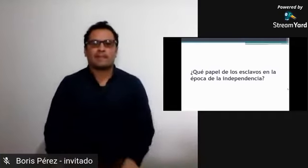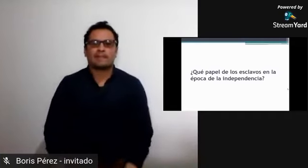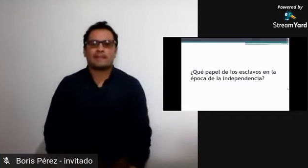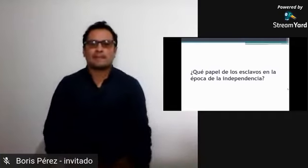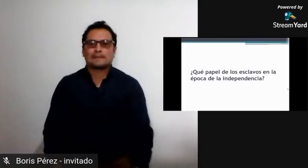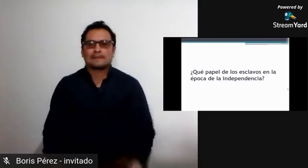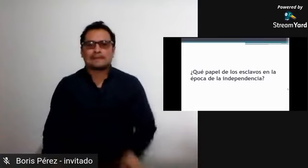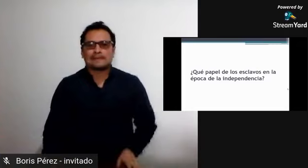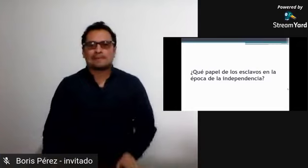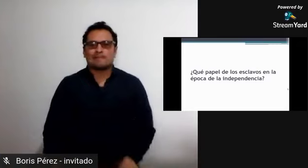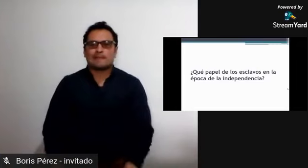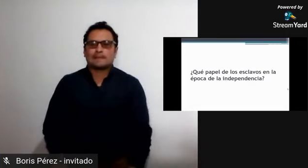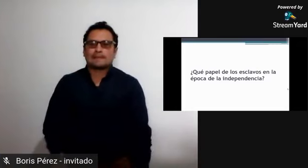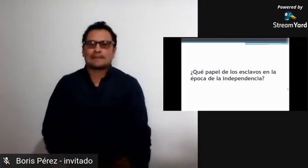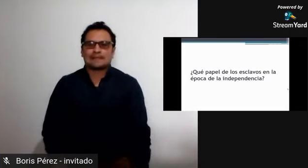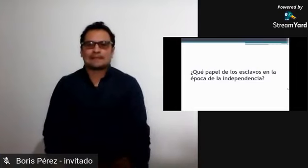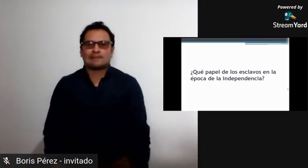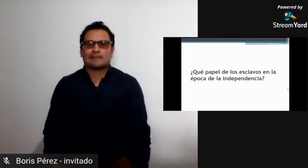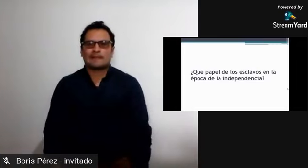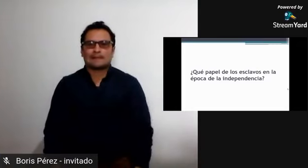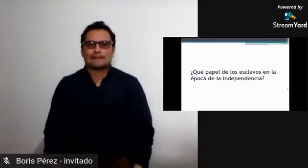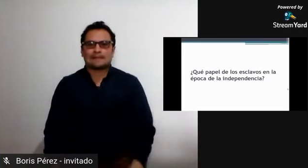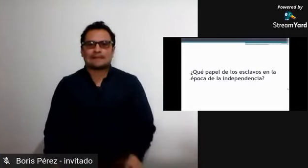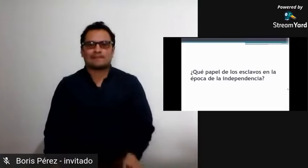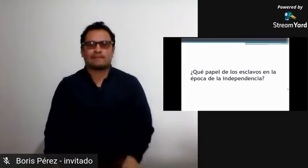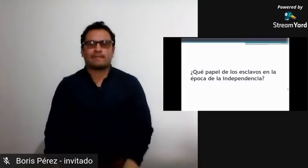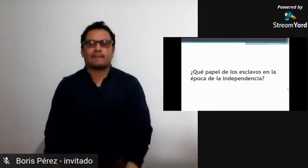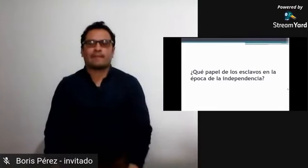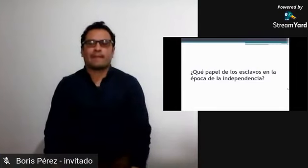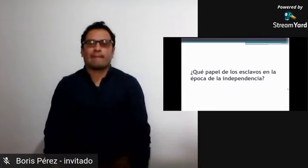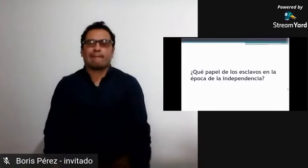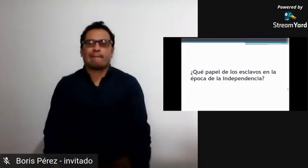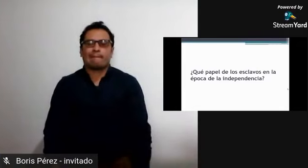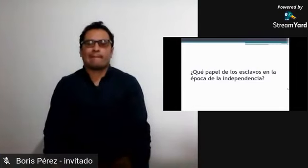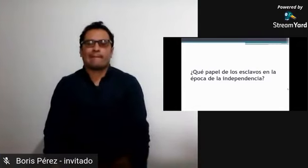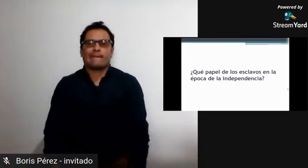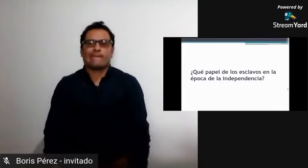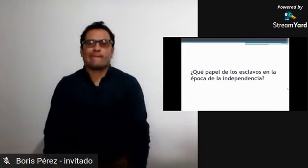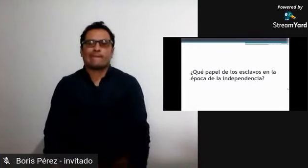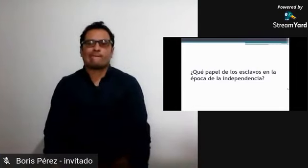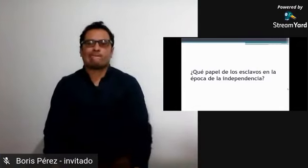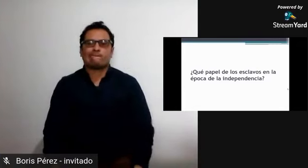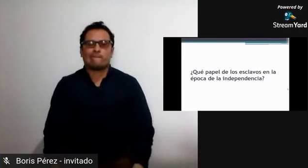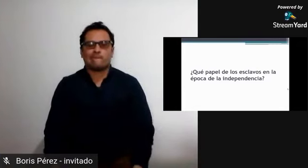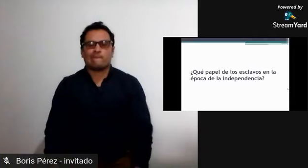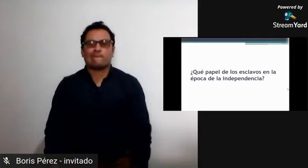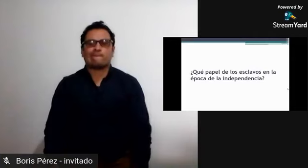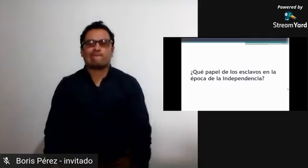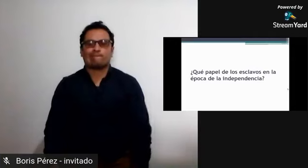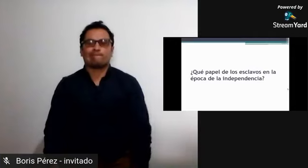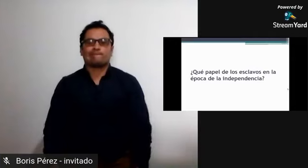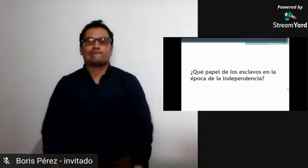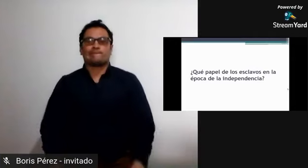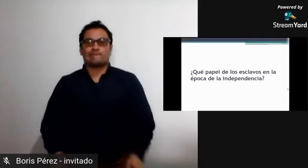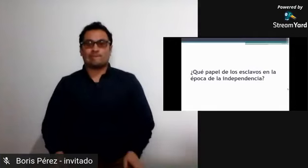esa dominación española. Pero entonces, ¿qué sucede y qué papel cumplen los esclavos en la independencia? Siguiente.